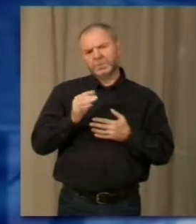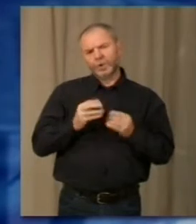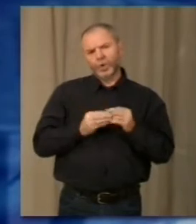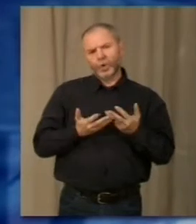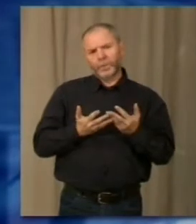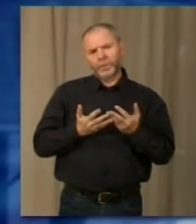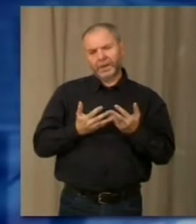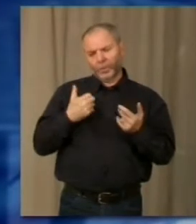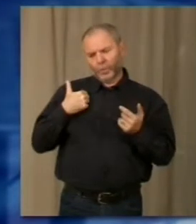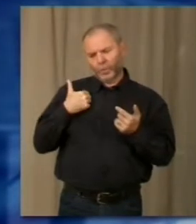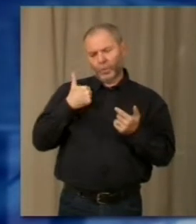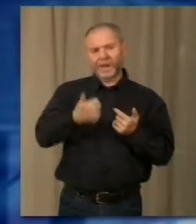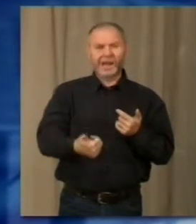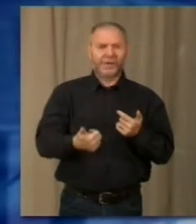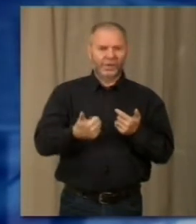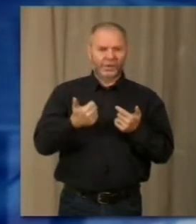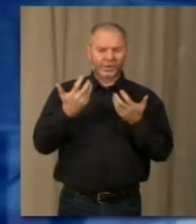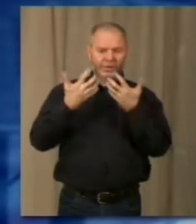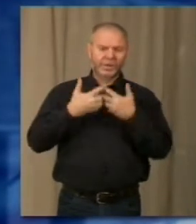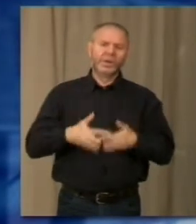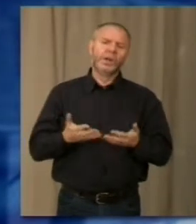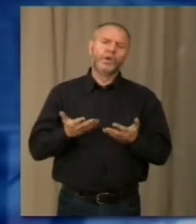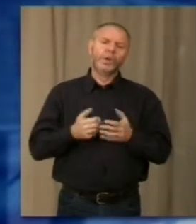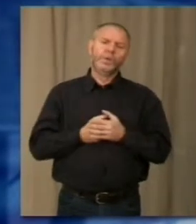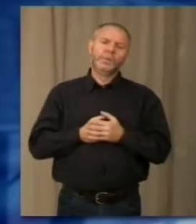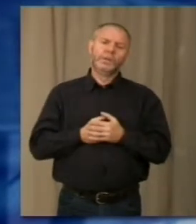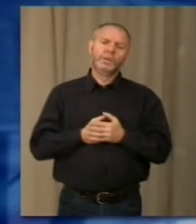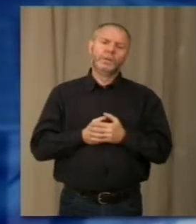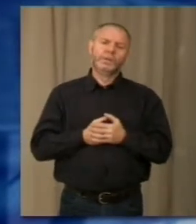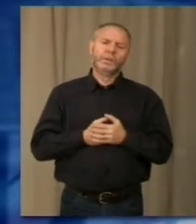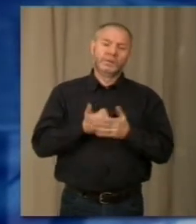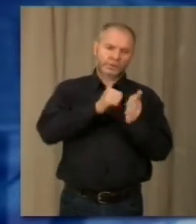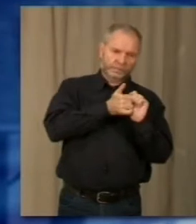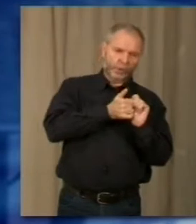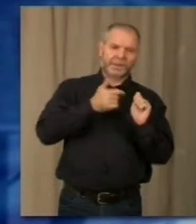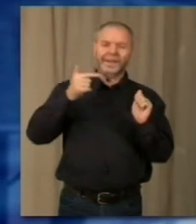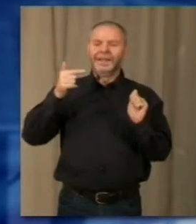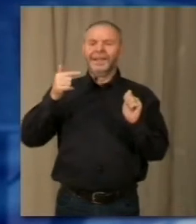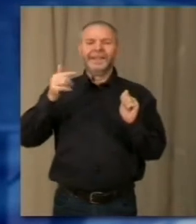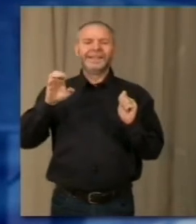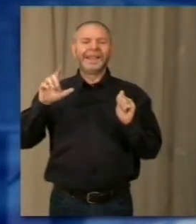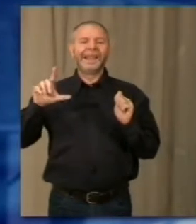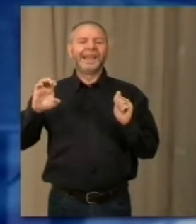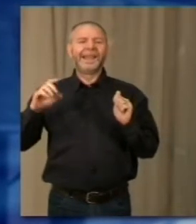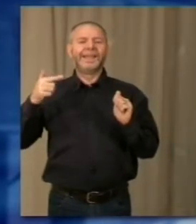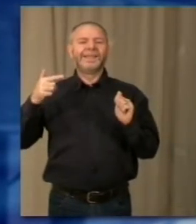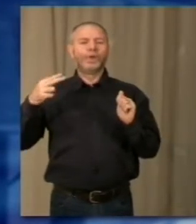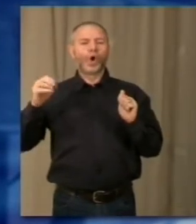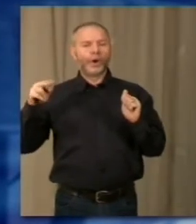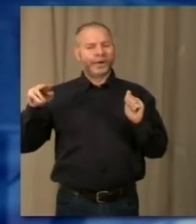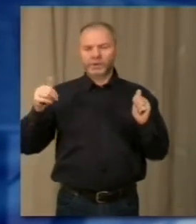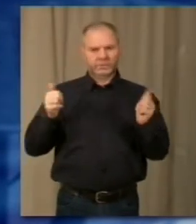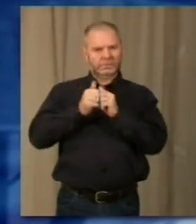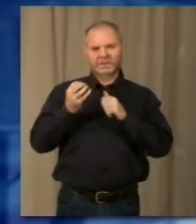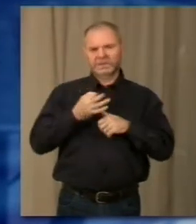occasione lo sport e Teleton vanno a braccetto? Lo sport e Teleton vanno a braccetto da tantissimi anni, ma specialmente